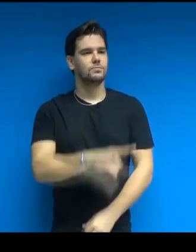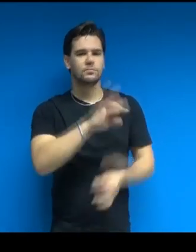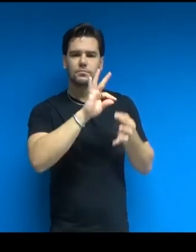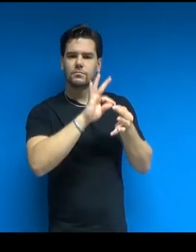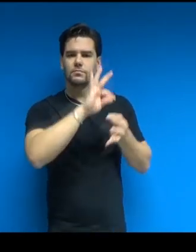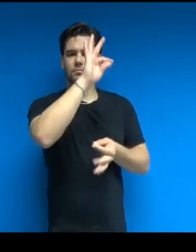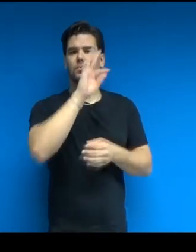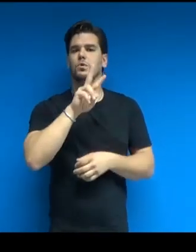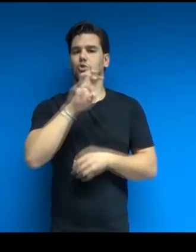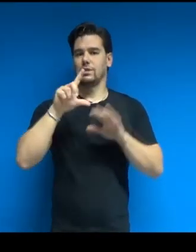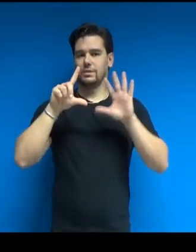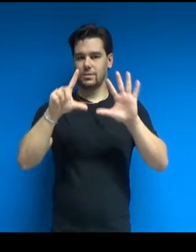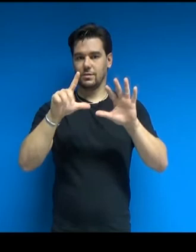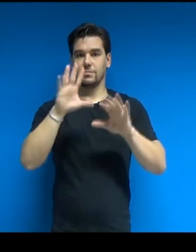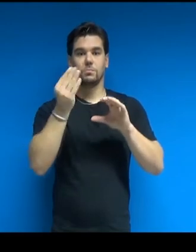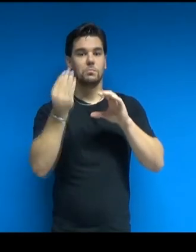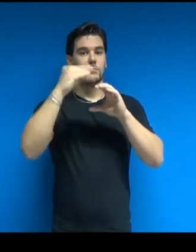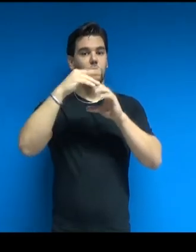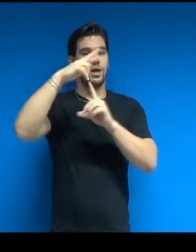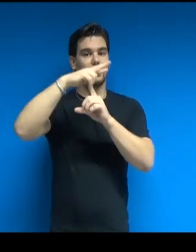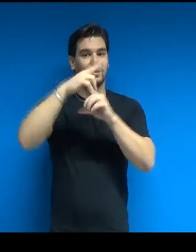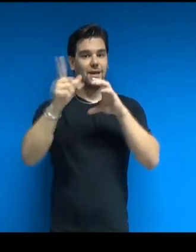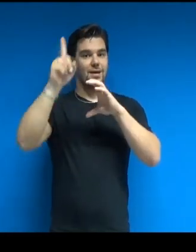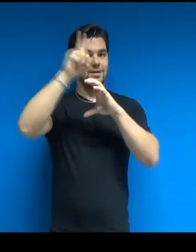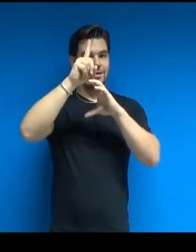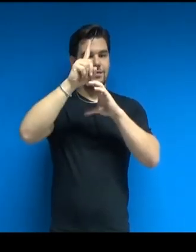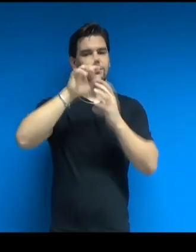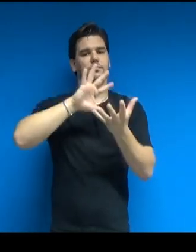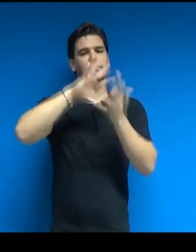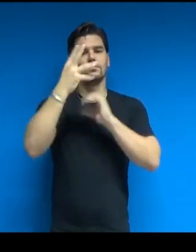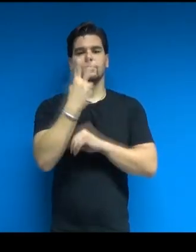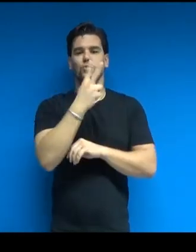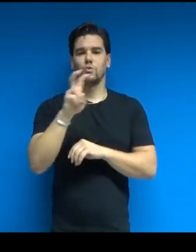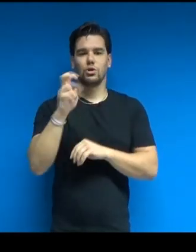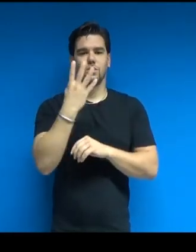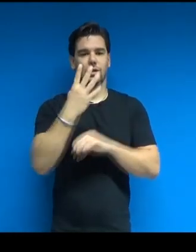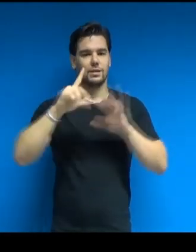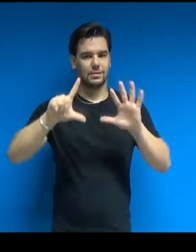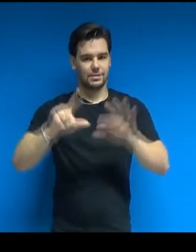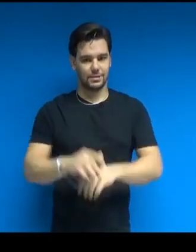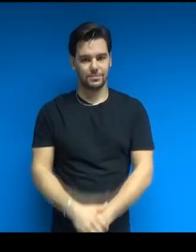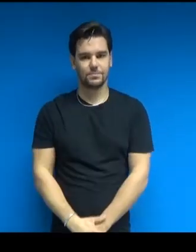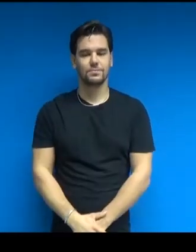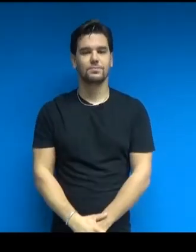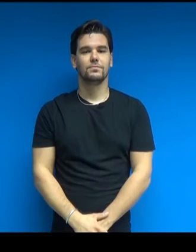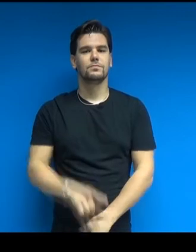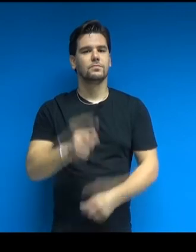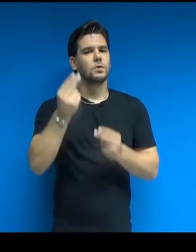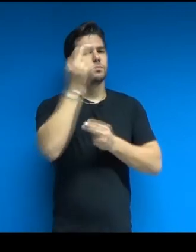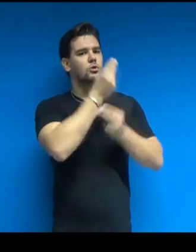Progettata dall'architetto giapponese Arata Isozaki e dall'architetto italiano Andrea